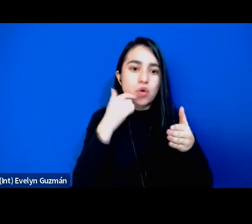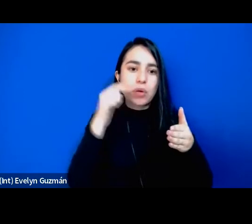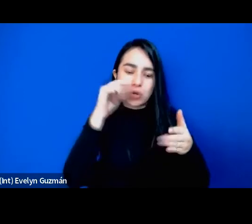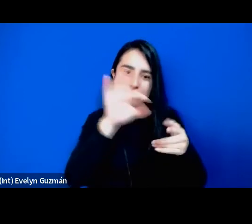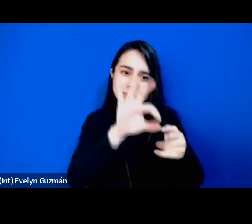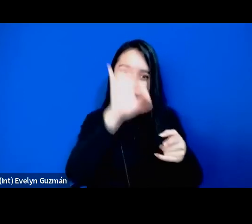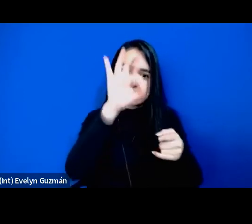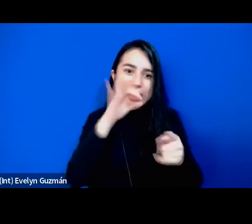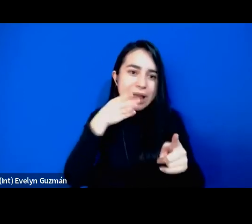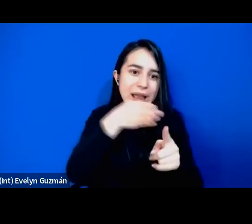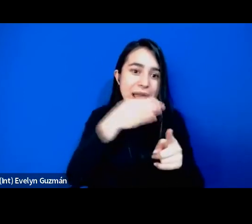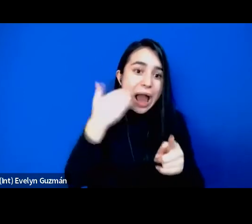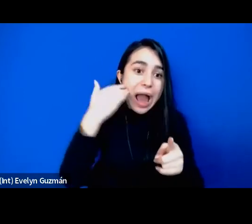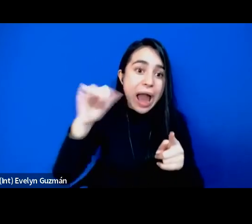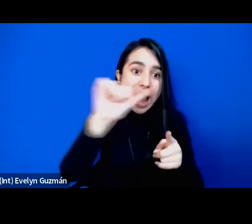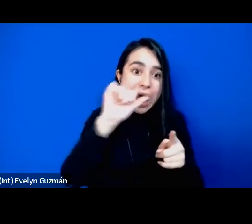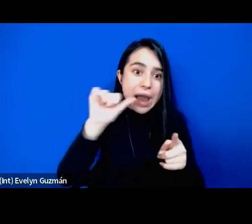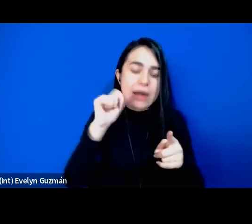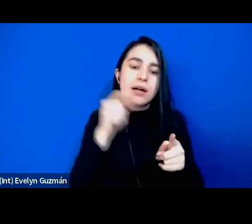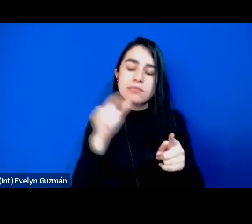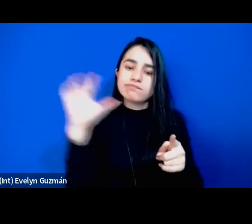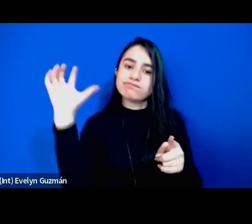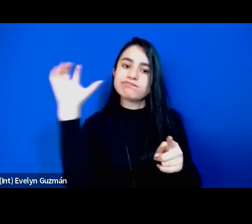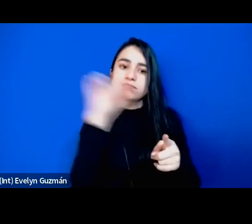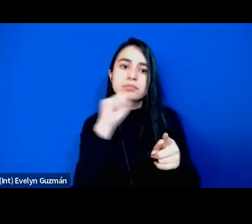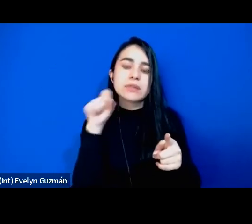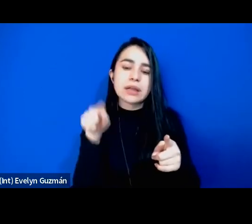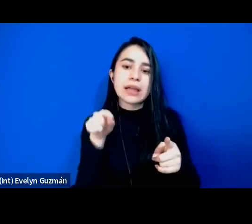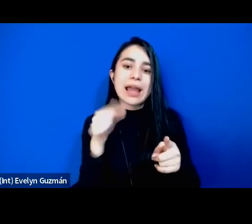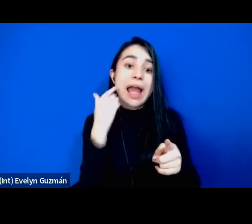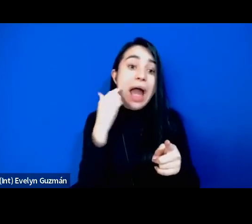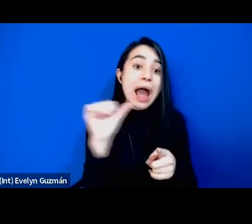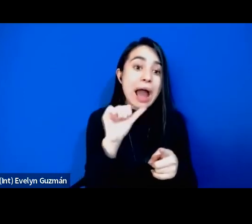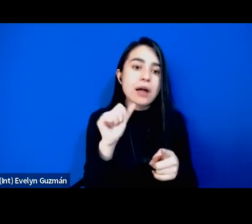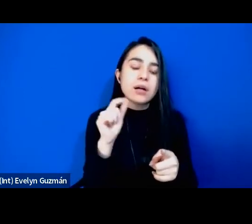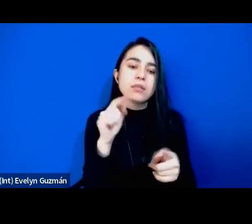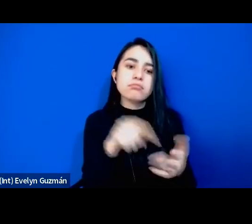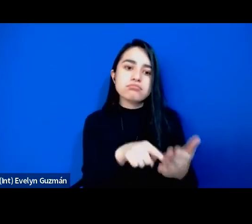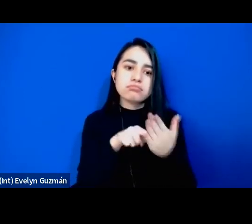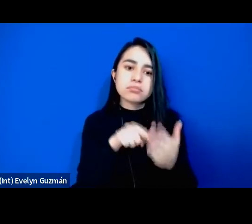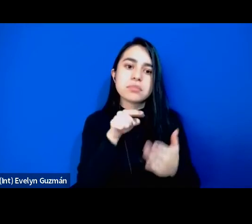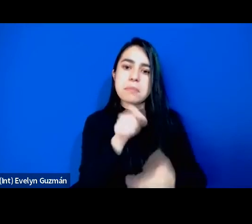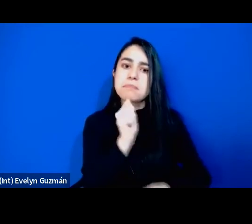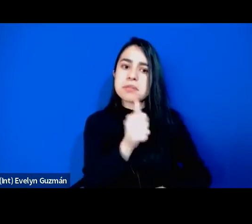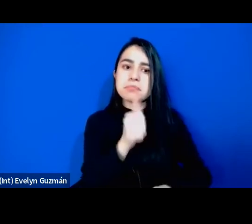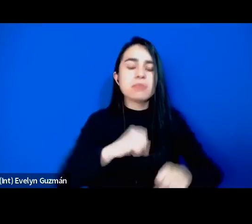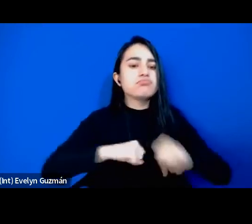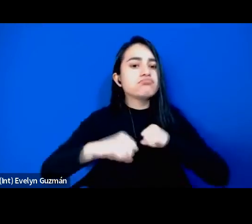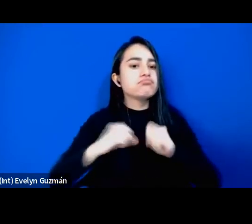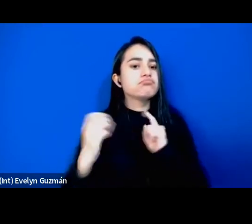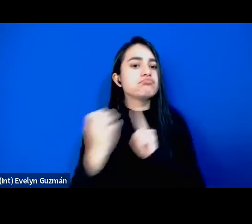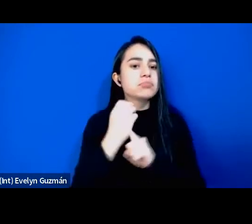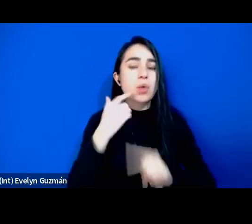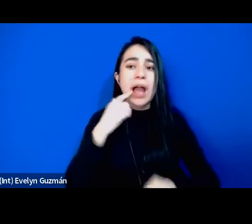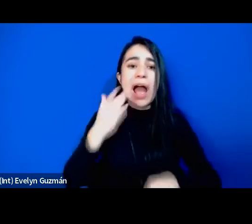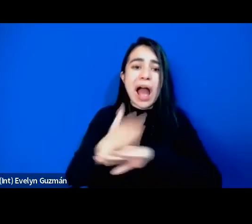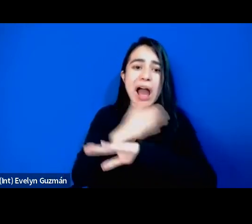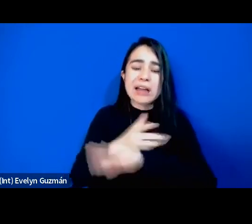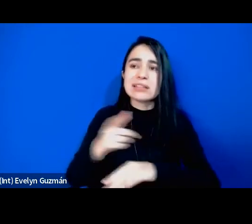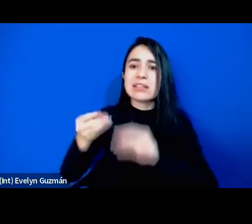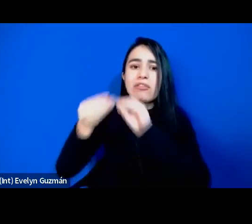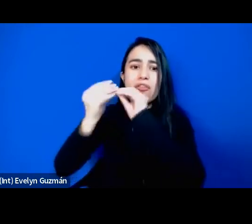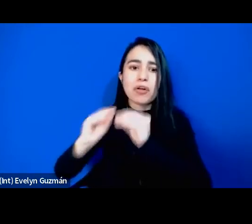podemos ver que este cómo ellas logran subvertir mecanismos masculinos de